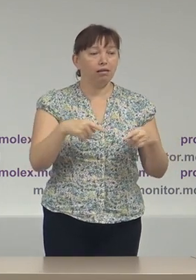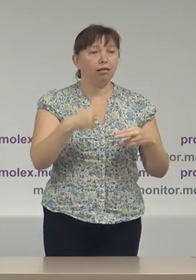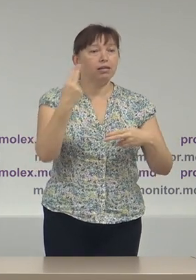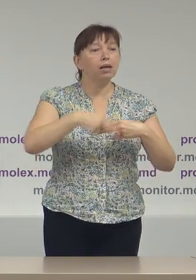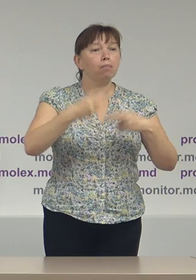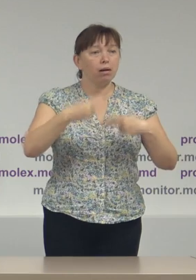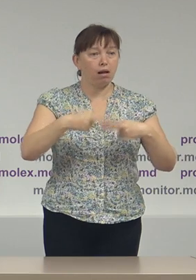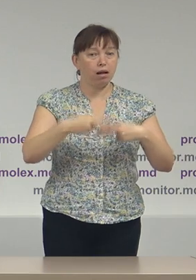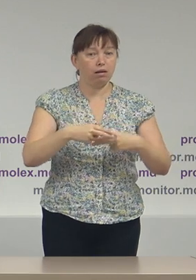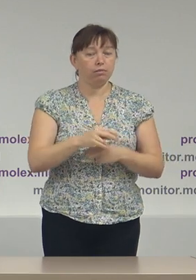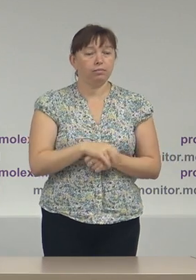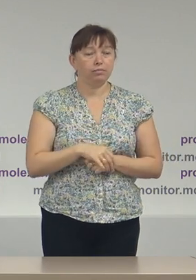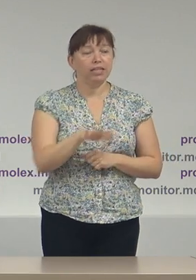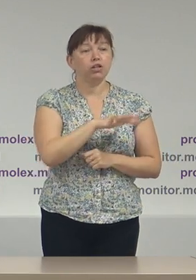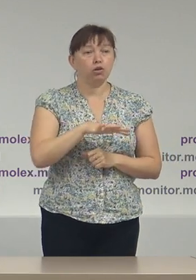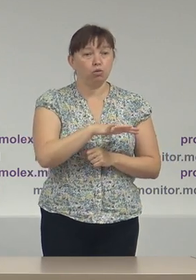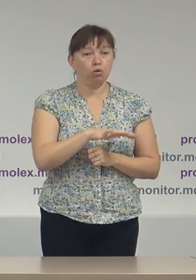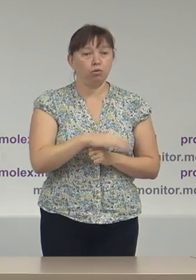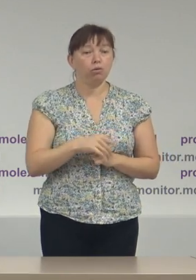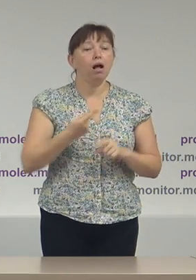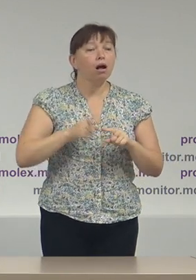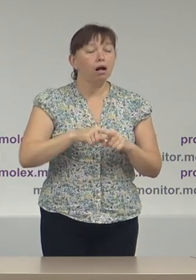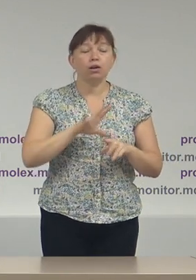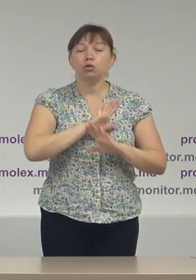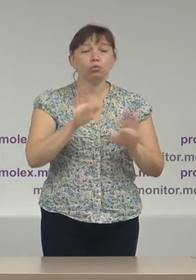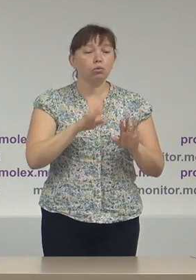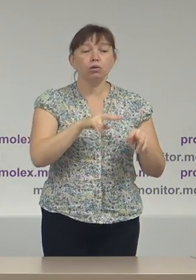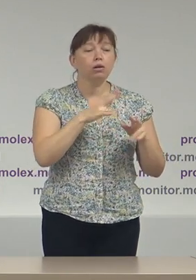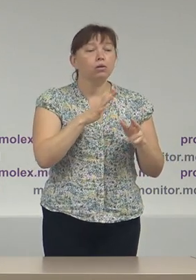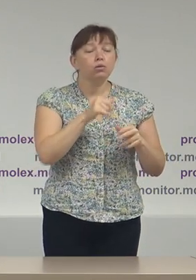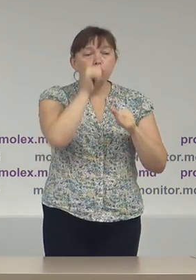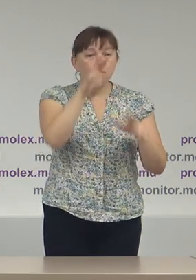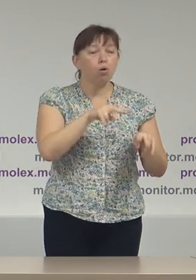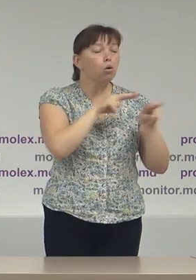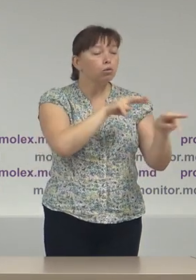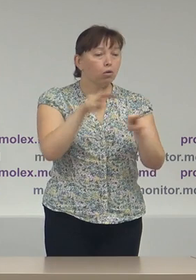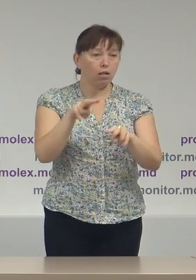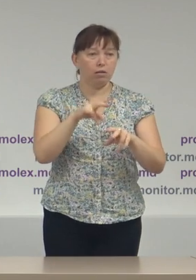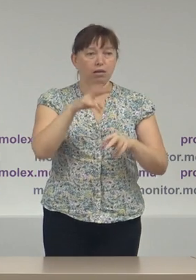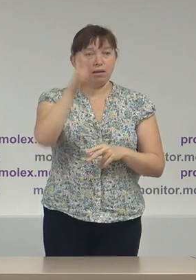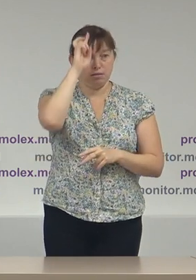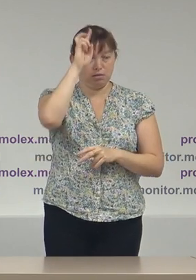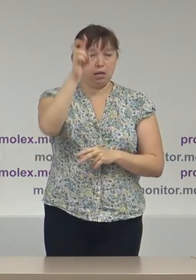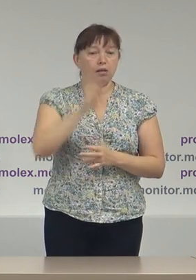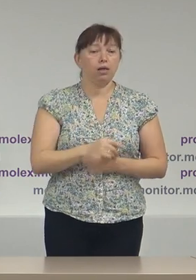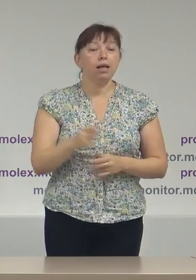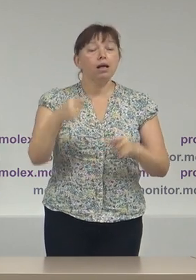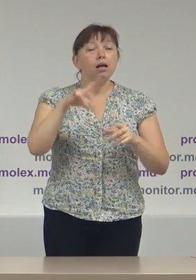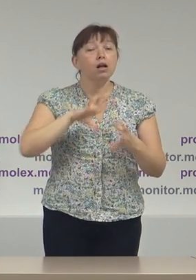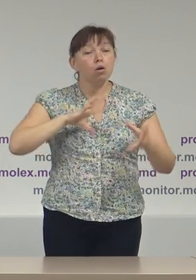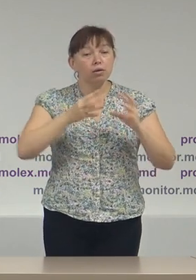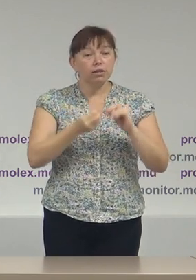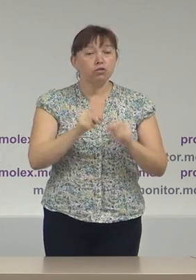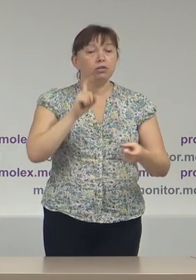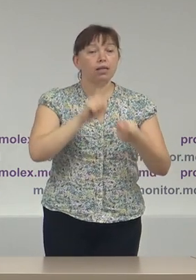de teritoriu care nu este controlat de autoritățile constituționale. În consecință legat de